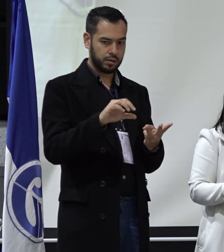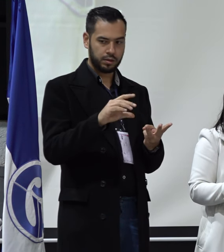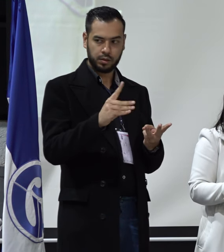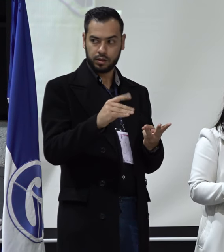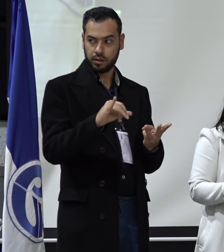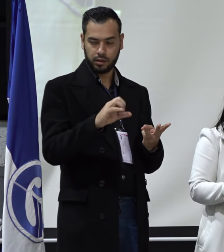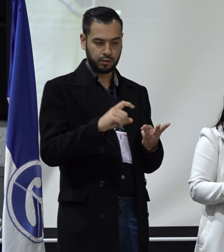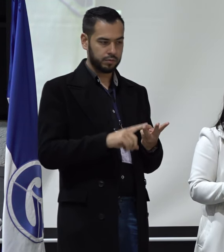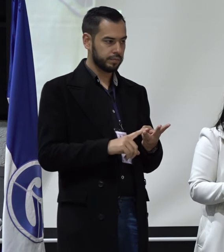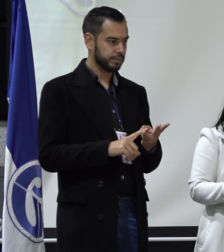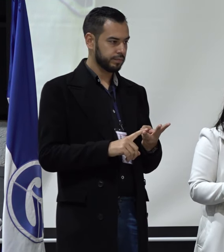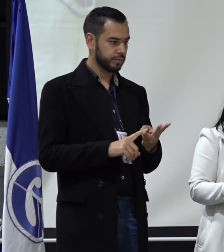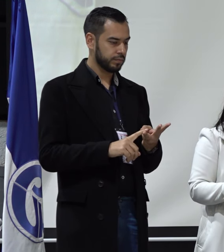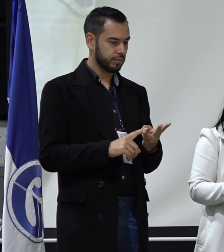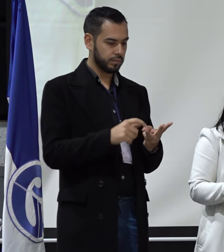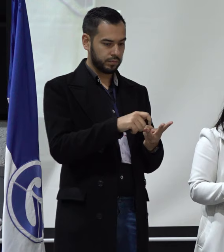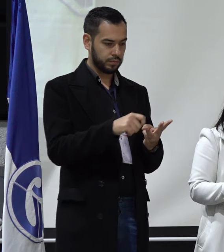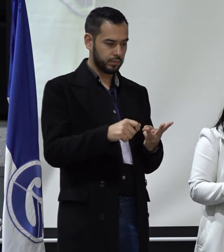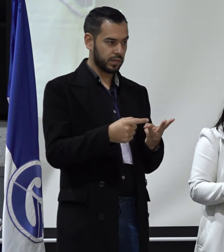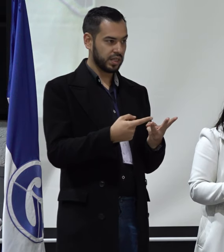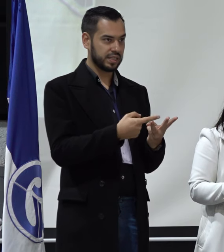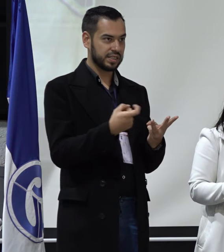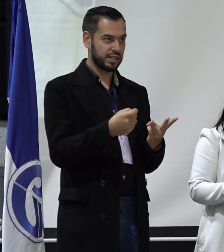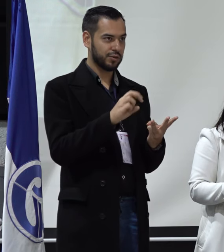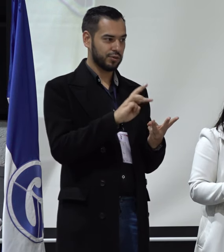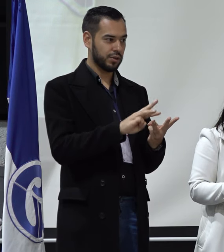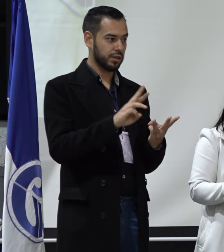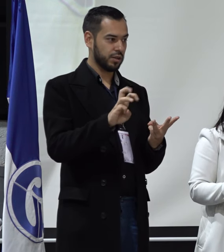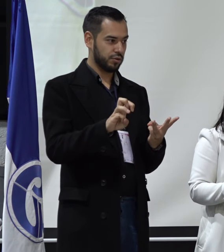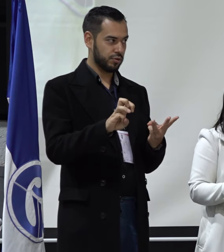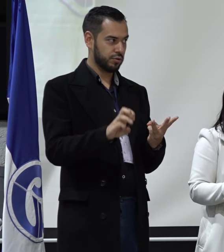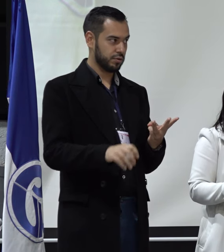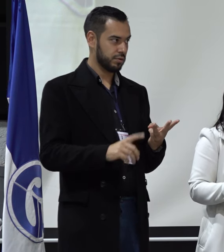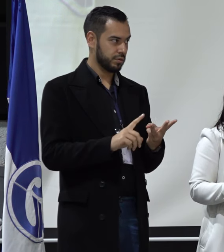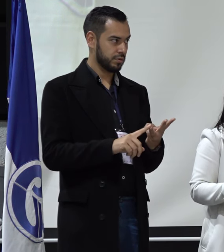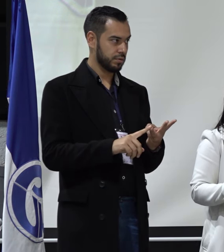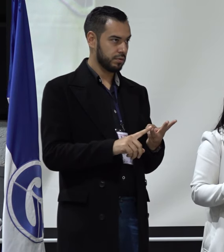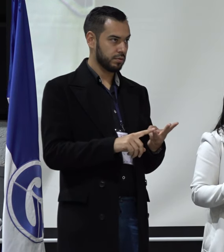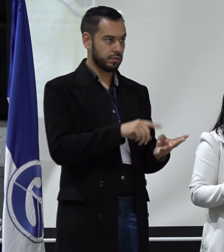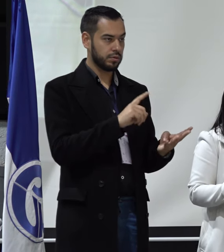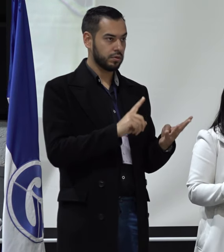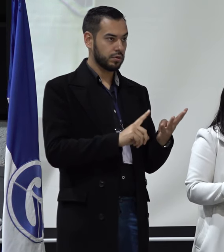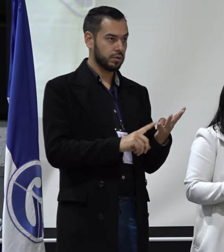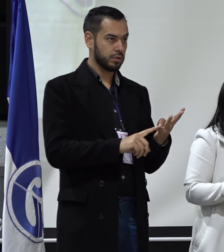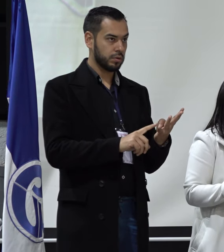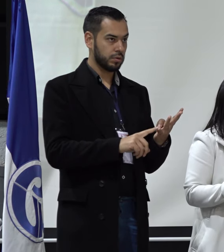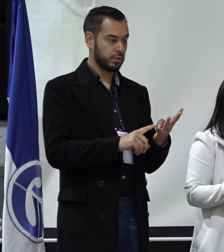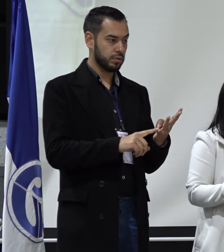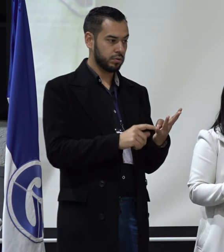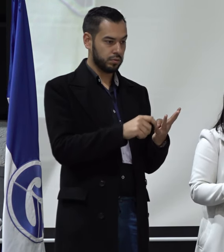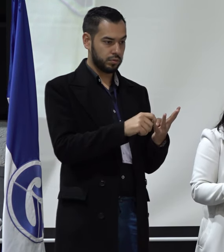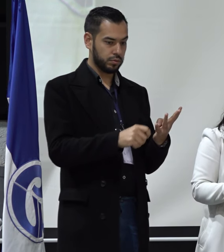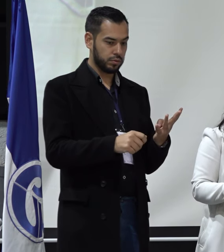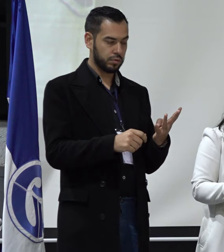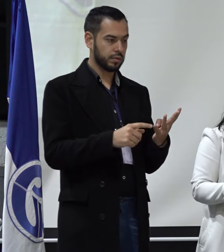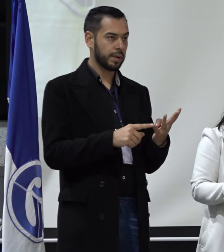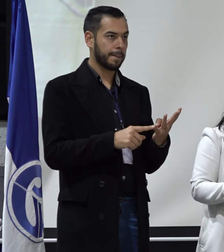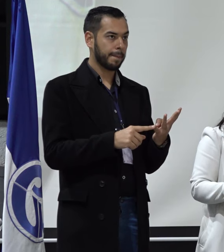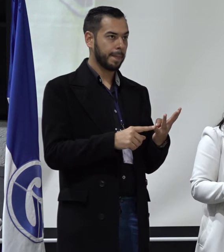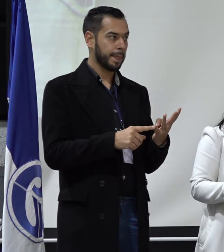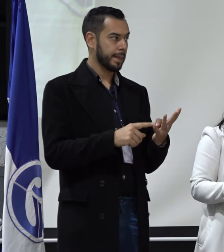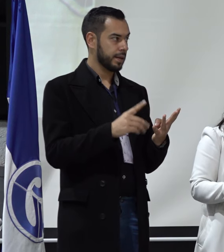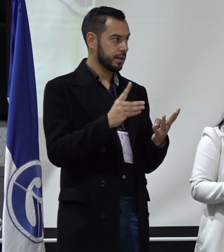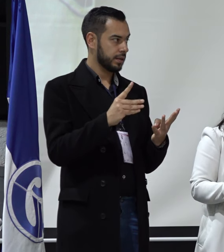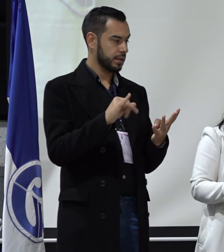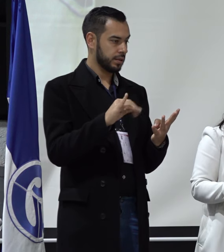Enrico Infante González, con un total de 138 votos. Para la mesa número 4, integrada por